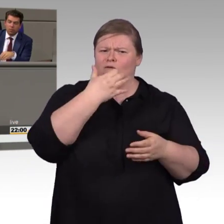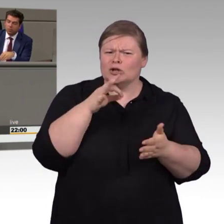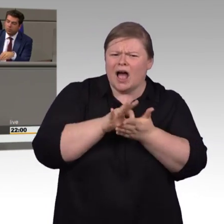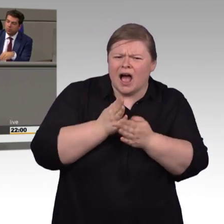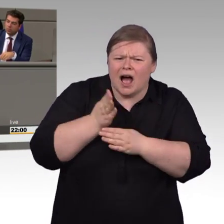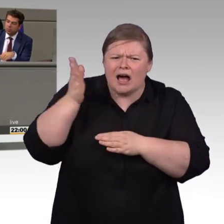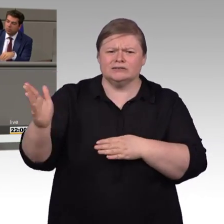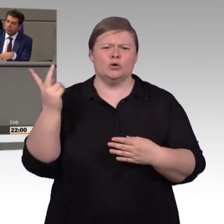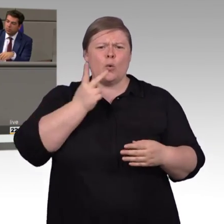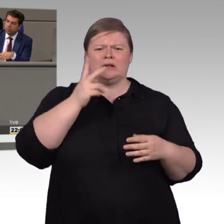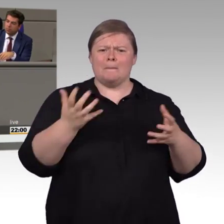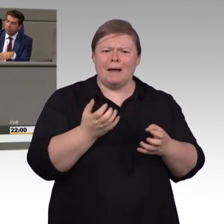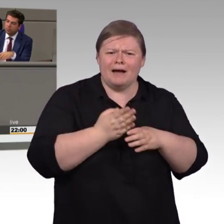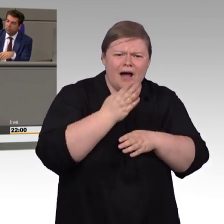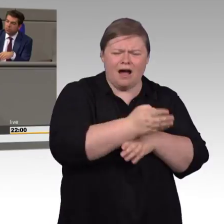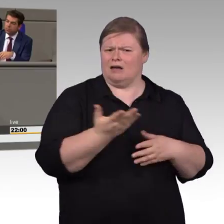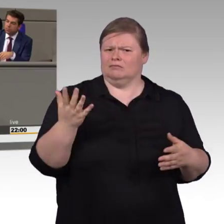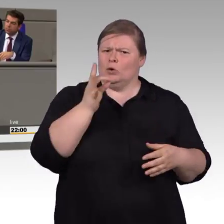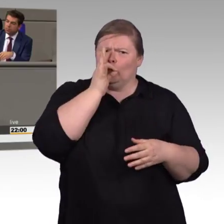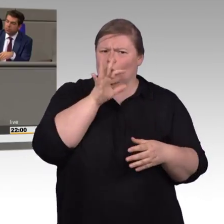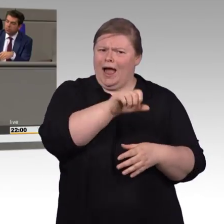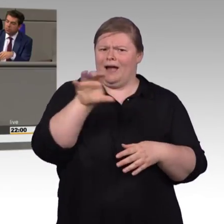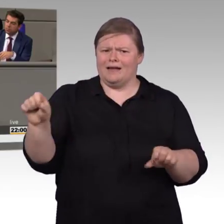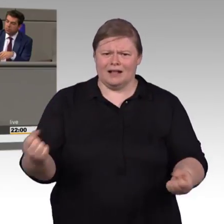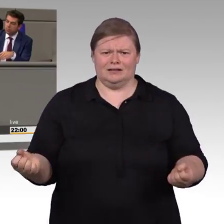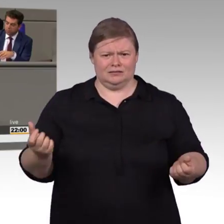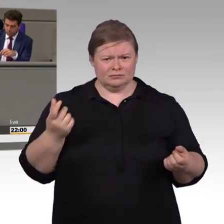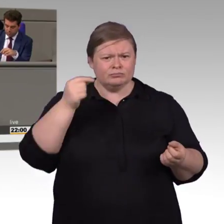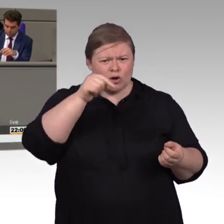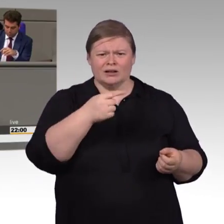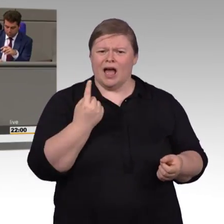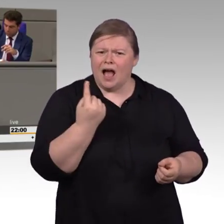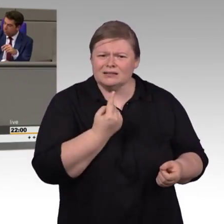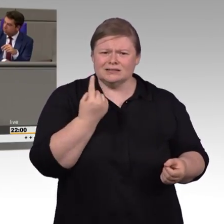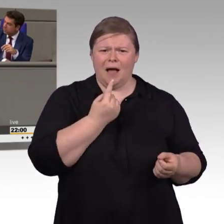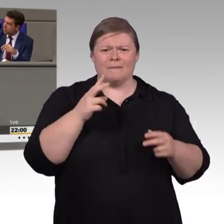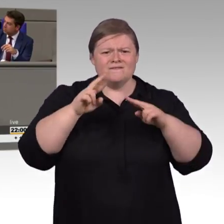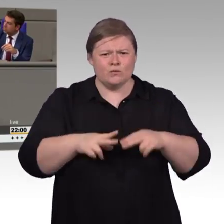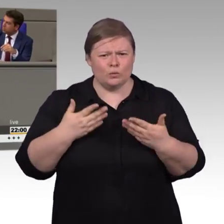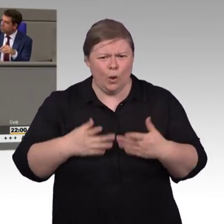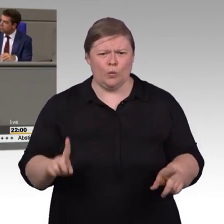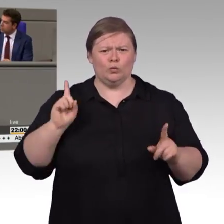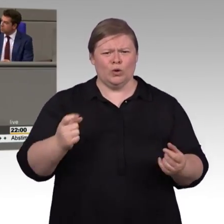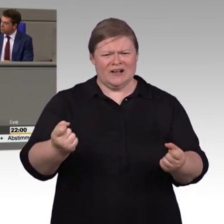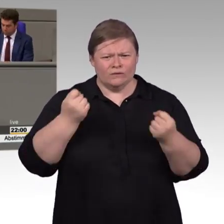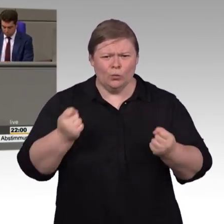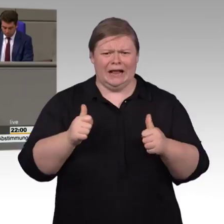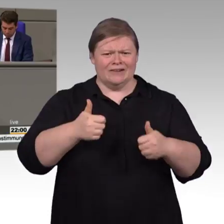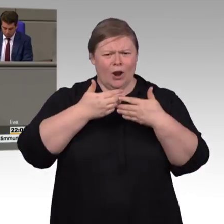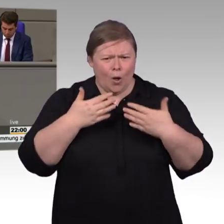haben, geschildert haben. Es ist unsere Pflicht, dass wir diesen Menschen helfen. Die Linke will einen weiteren Schritt in Richtung barrierefreie und